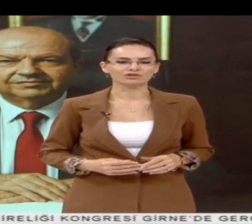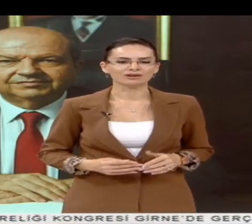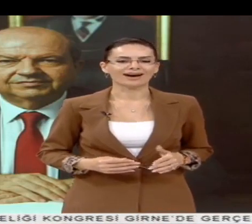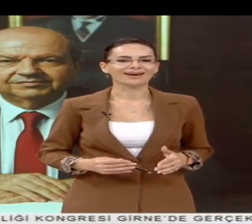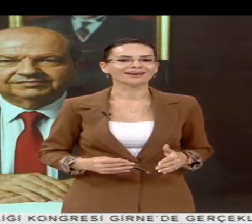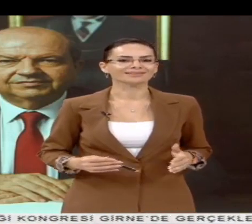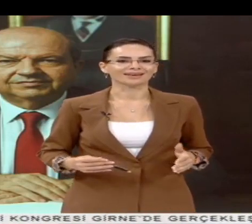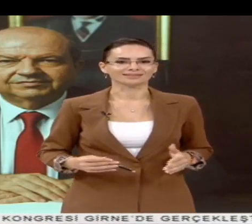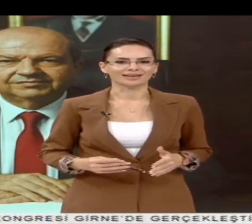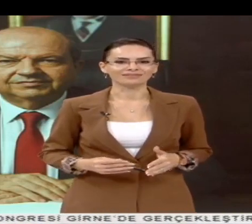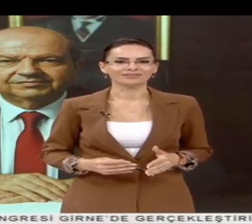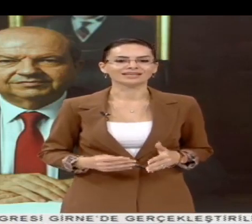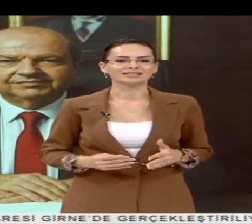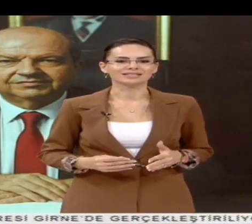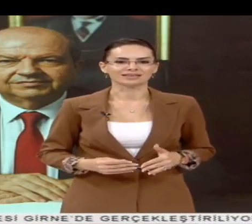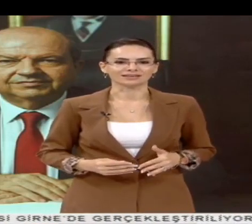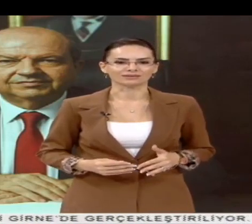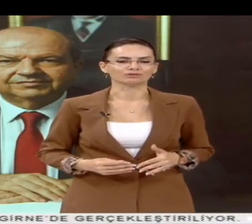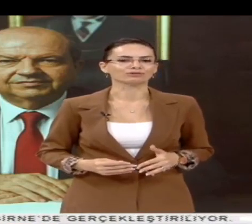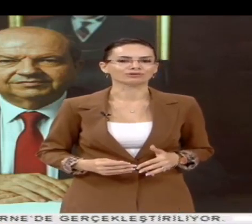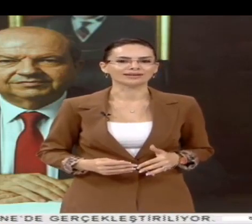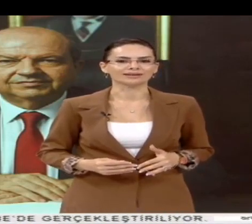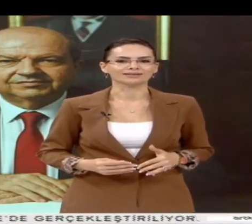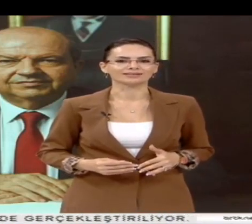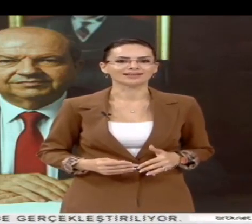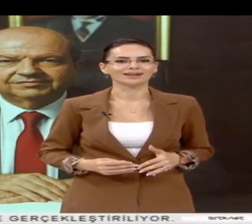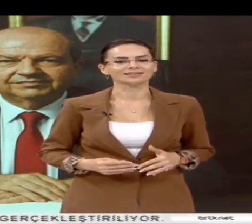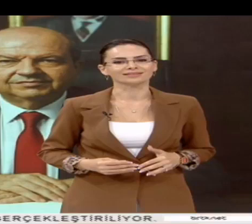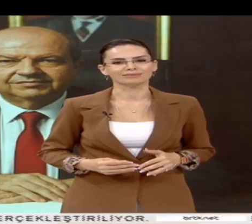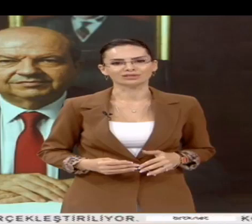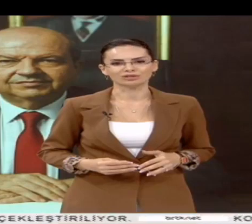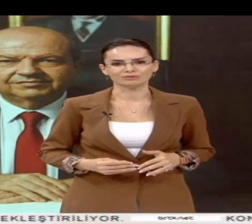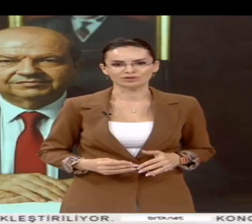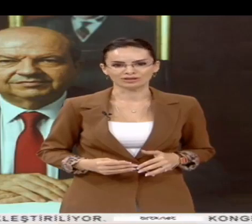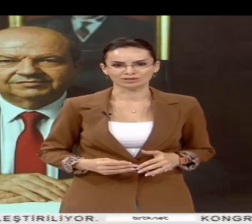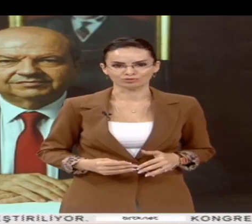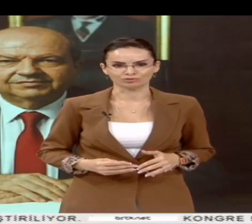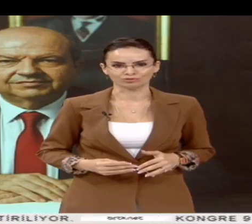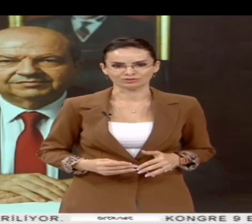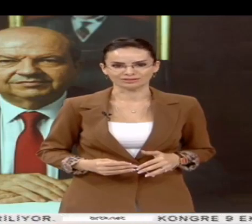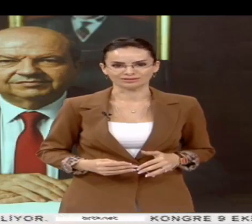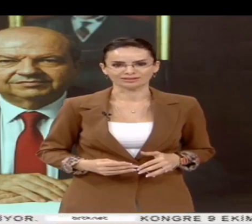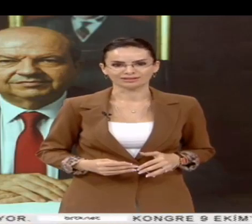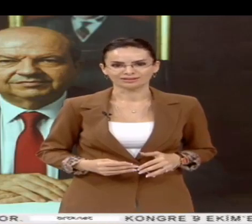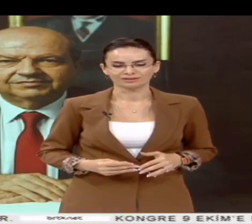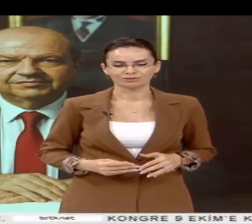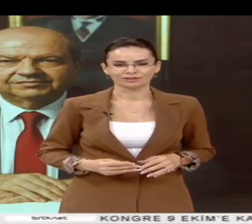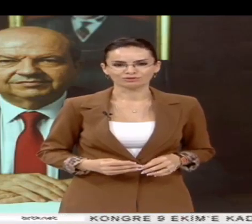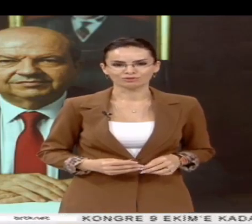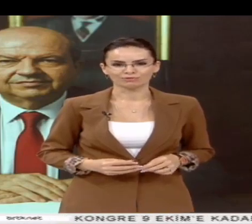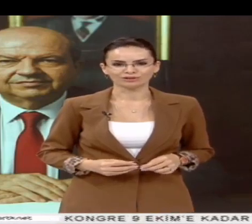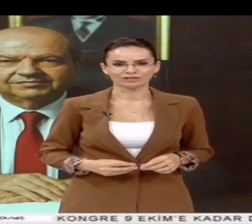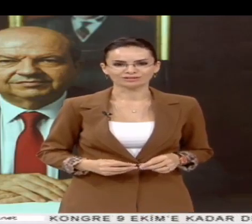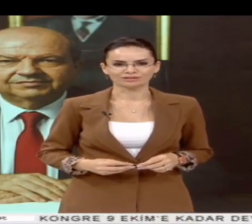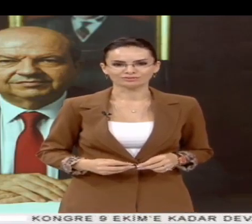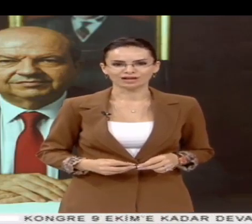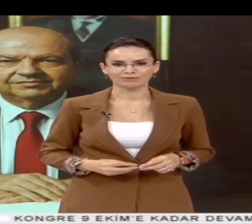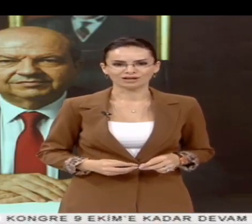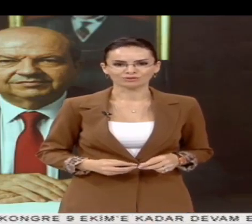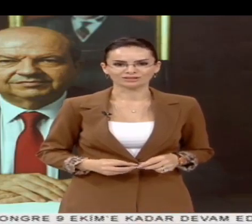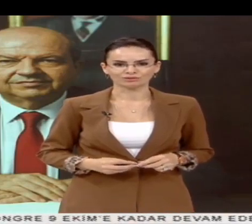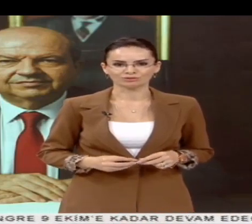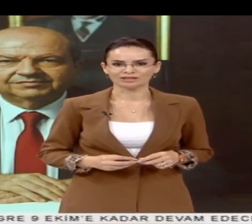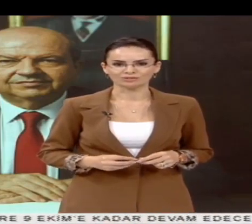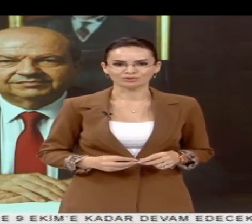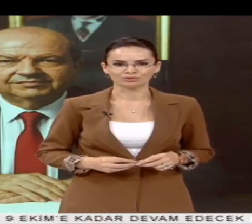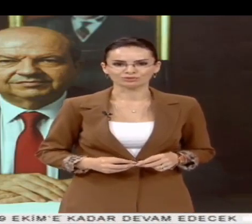Maraş'ı hayalet kentten deniziyle, kültürüyle ziyaret edilebilecek bir şehre dönüştürdük dedi. Türkiye Cumhurbaşkanı Recep Tayyip